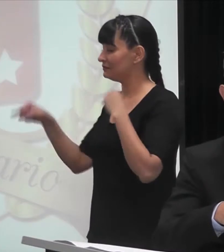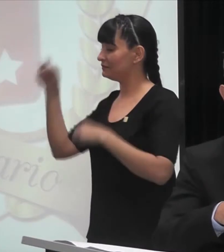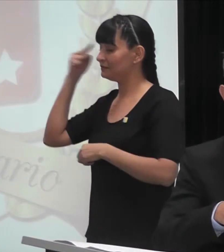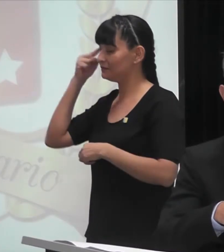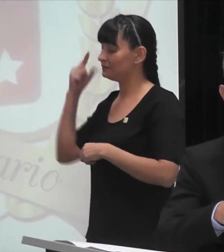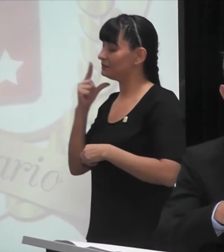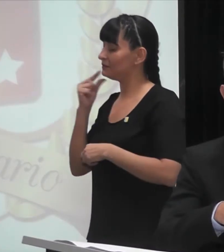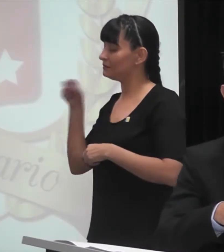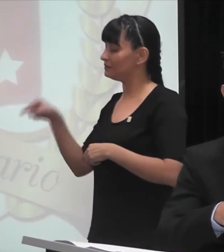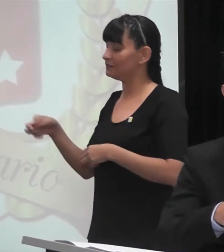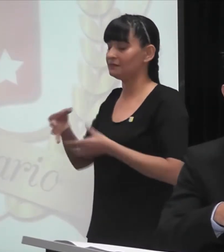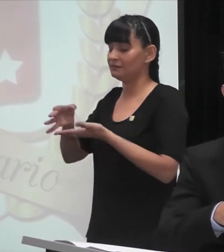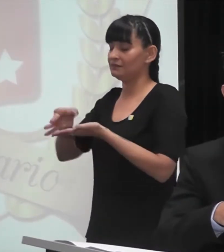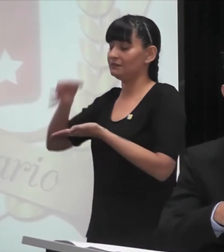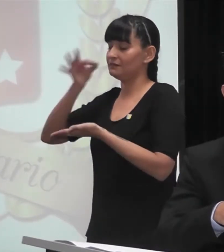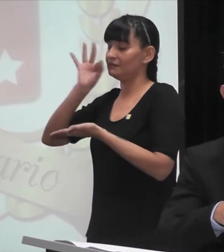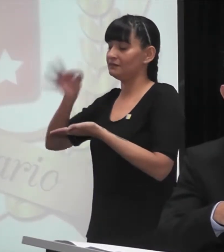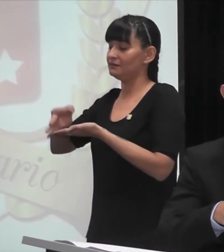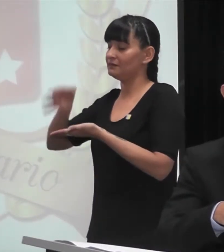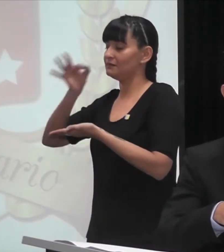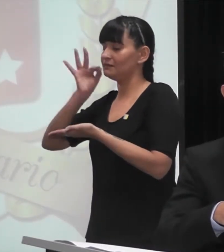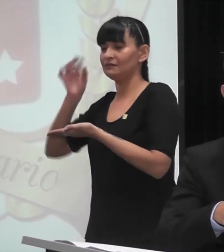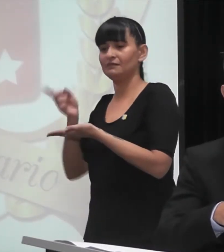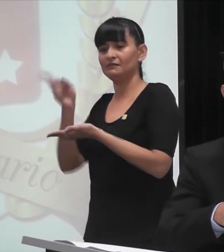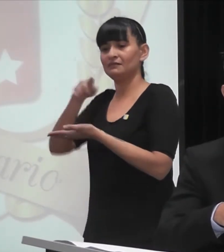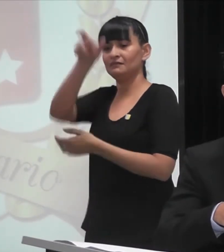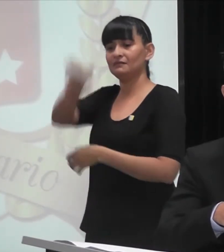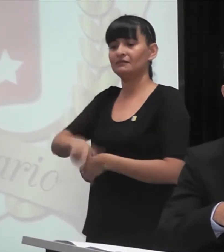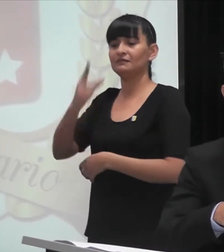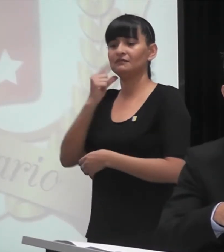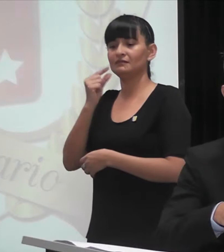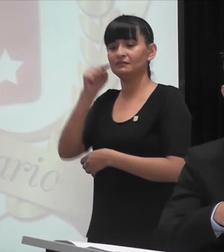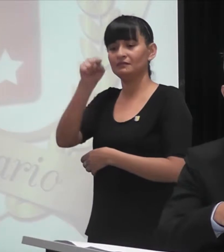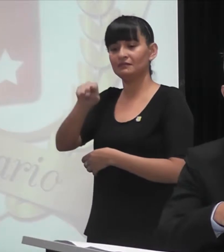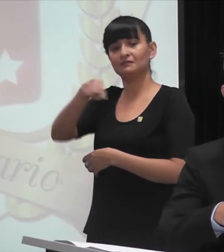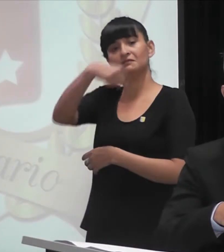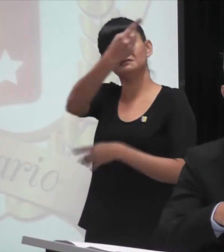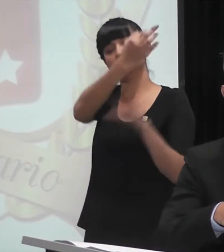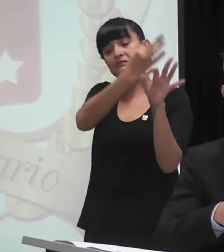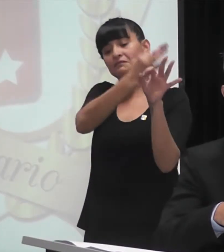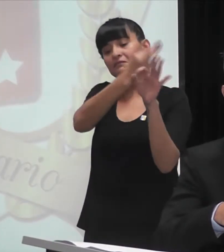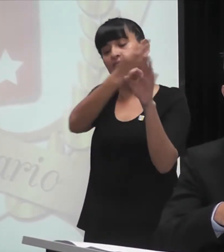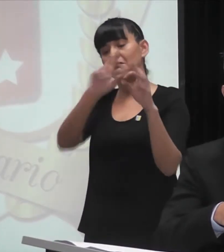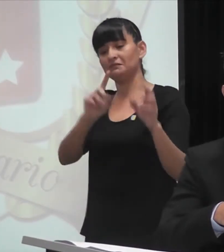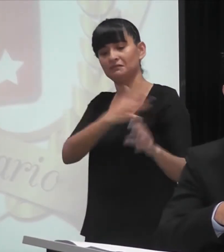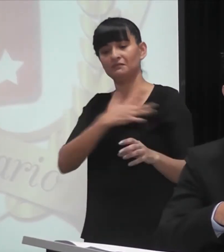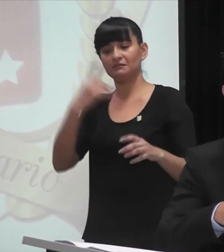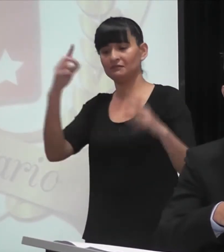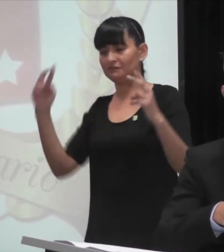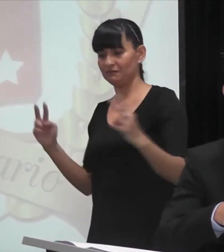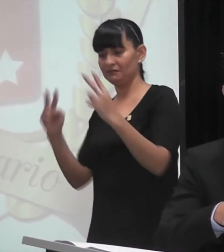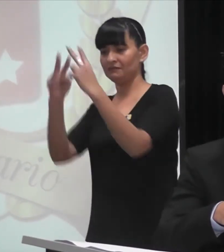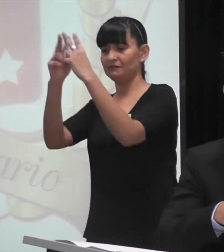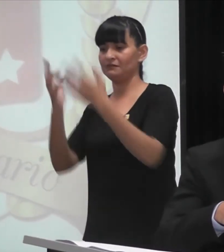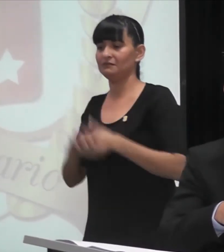por ahí cerca del ESNET, se conoció con el rector de un colegio de La Rioja. Y le comentó,